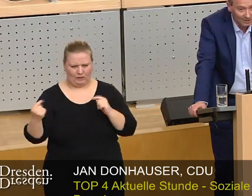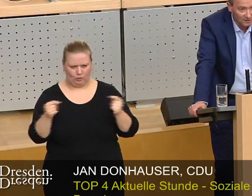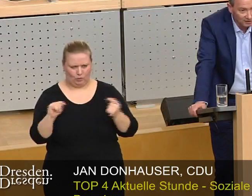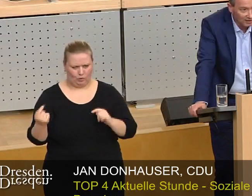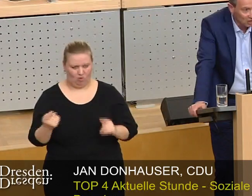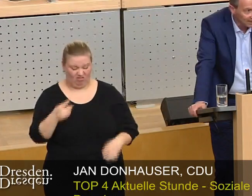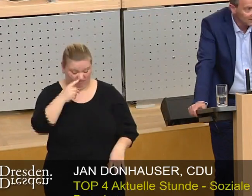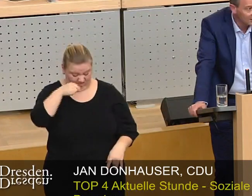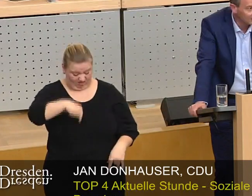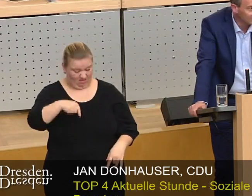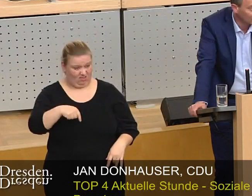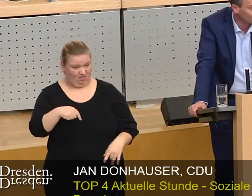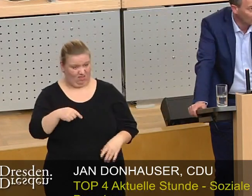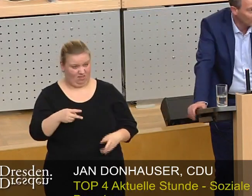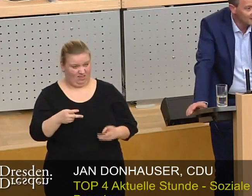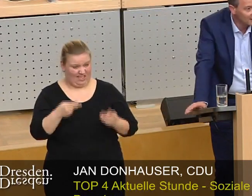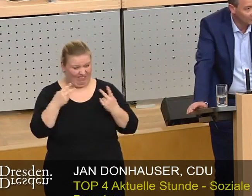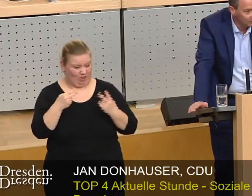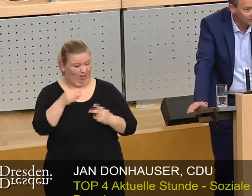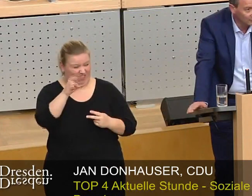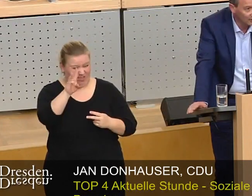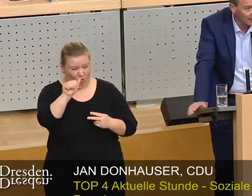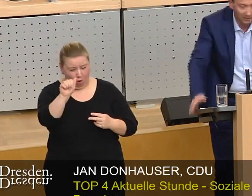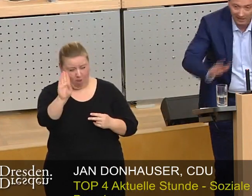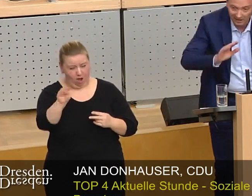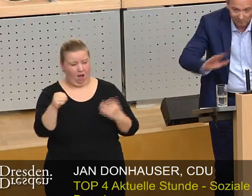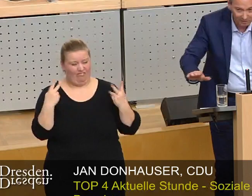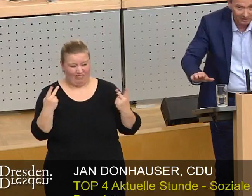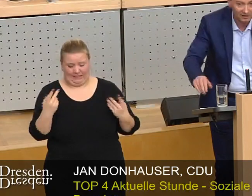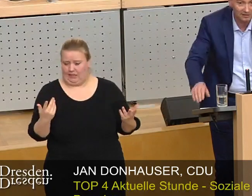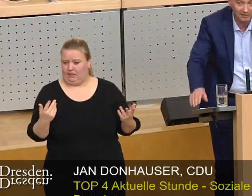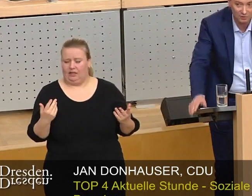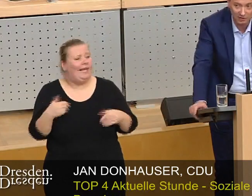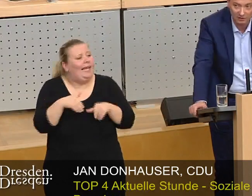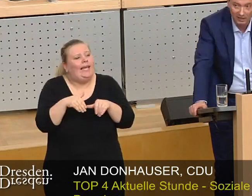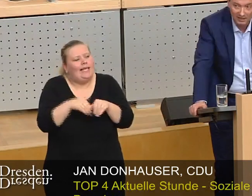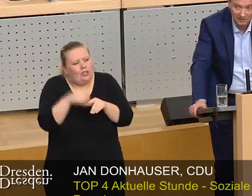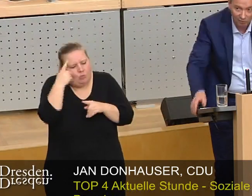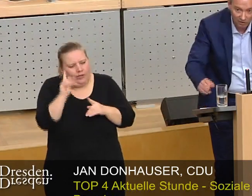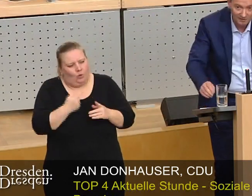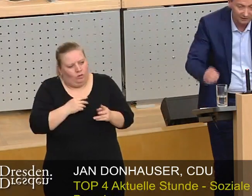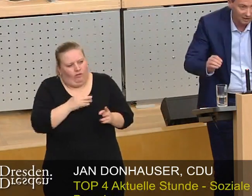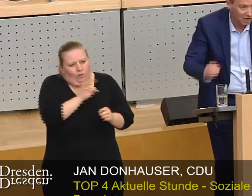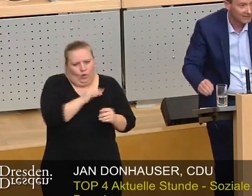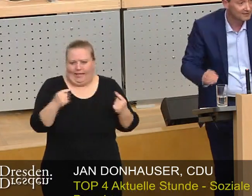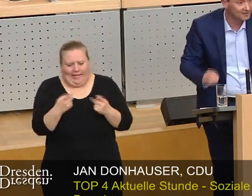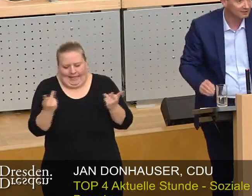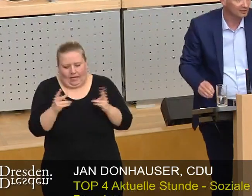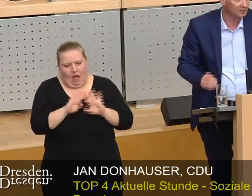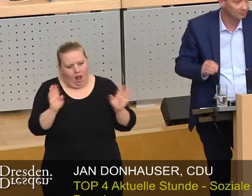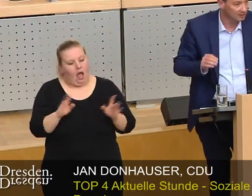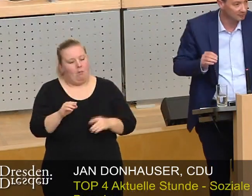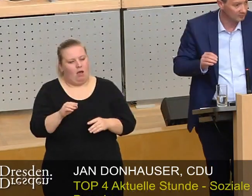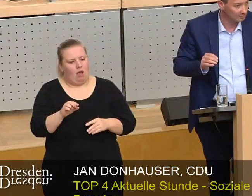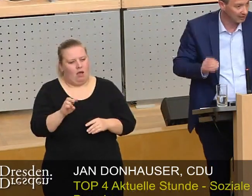Wenn wir bei solchen entscheidenden Wober, egal wie man inhaltlich dazu steht, ist ja wirklich eine entscheidende